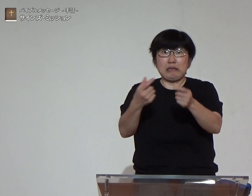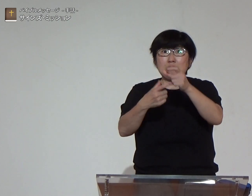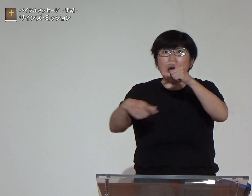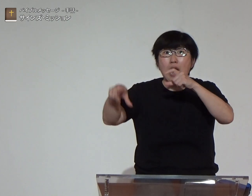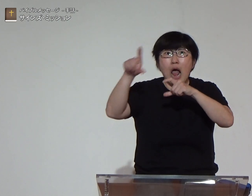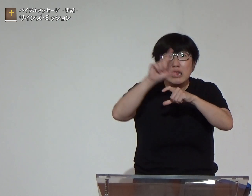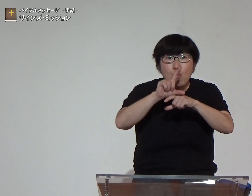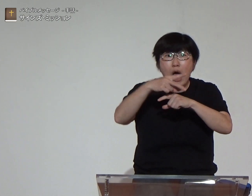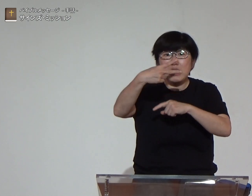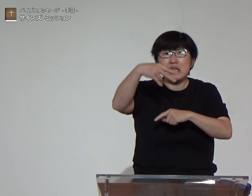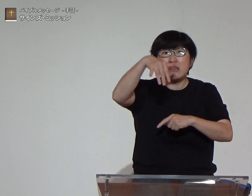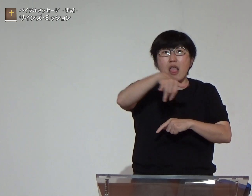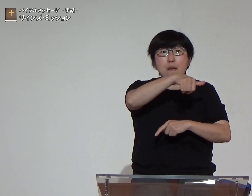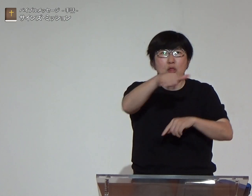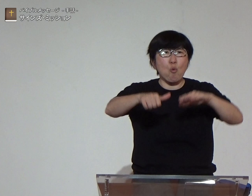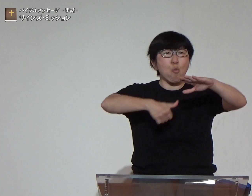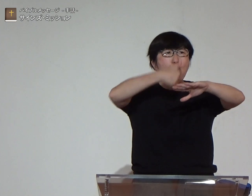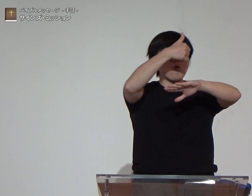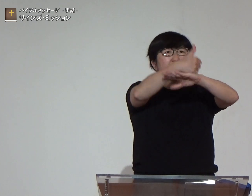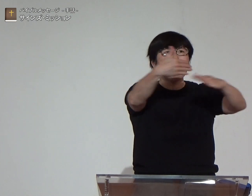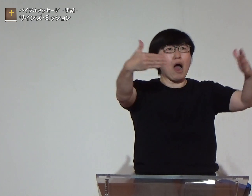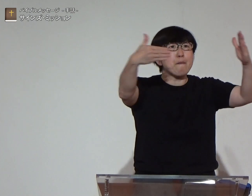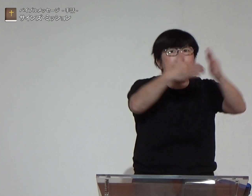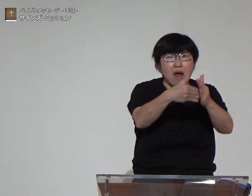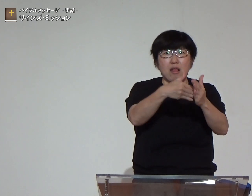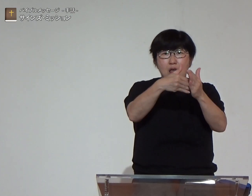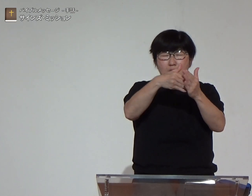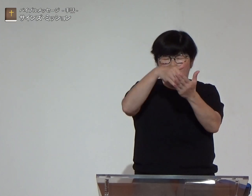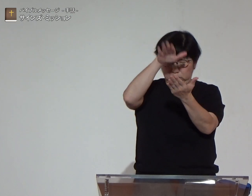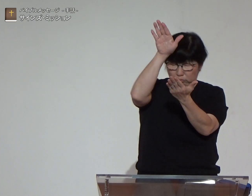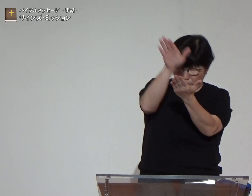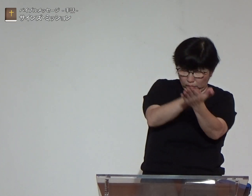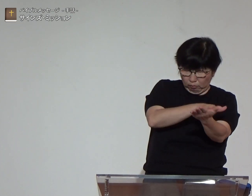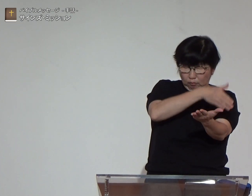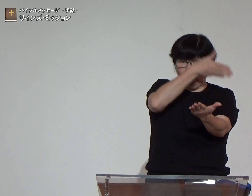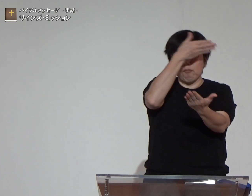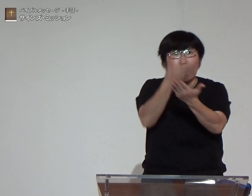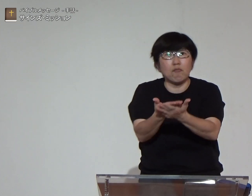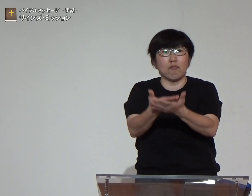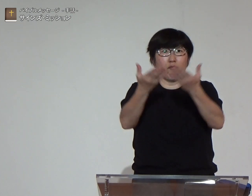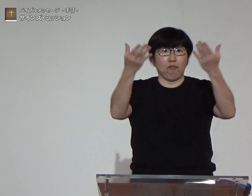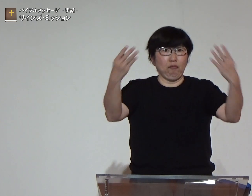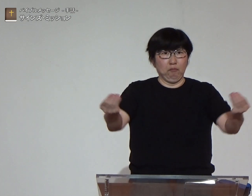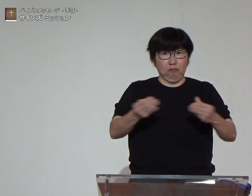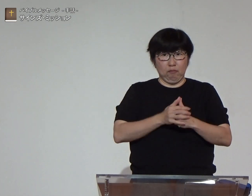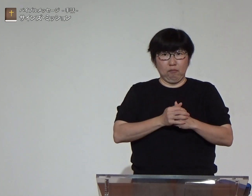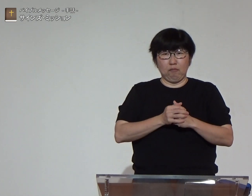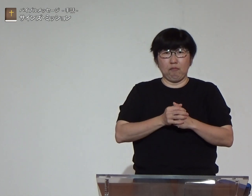彼らは悔い改めたのですしかもニレベの王様まで悔い改めたのです